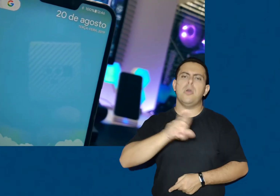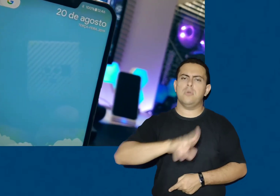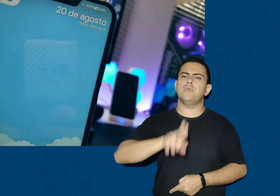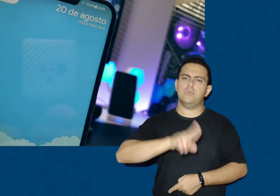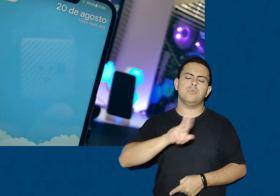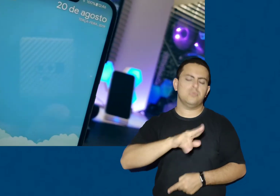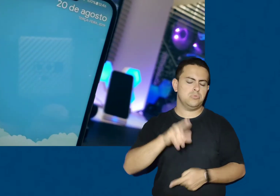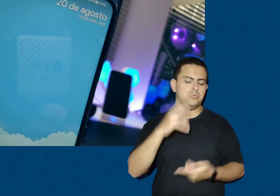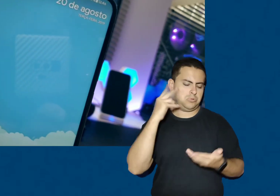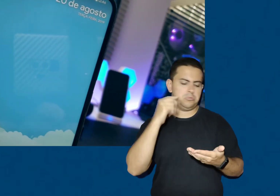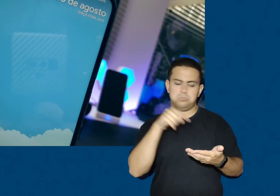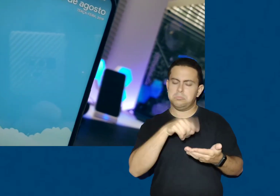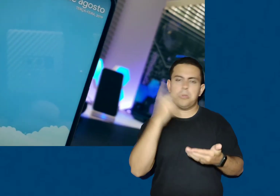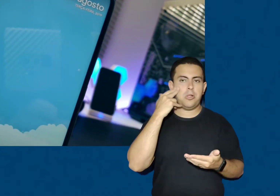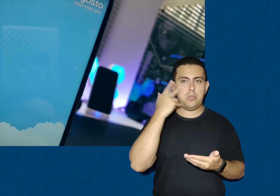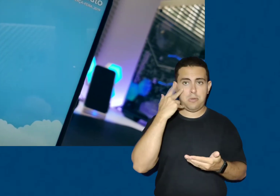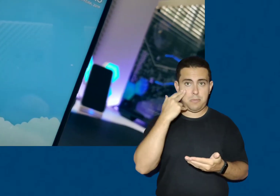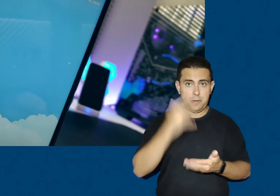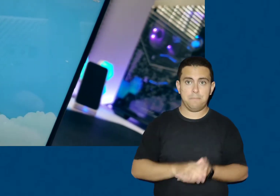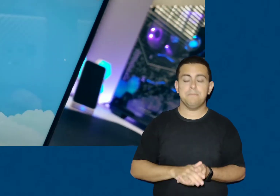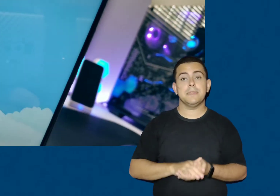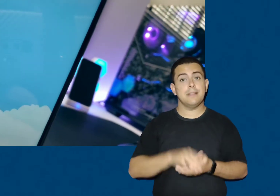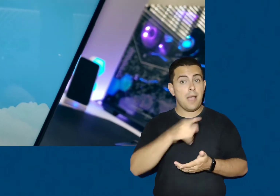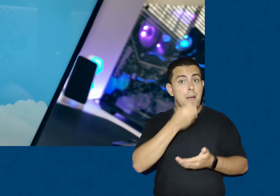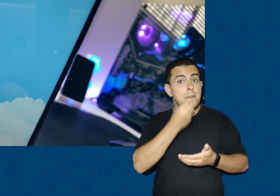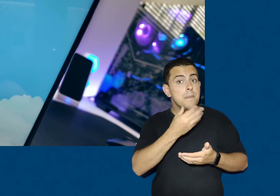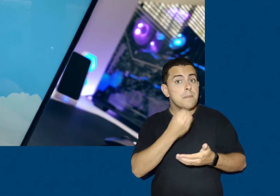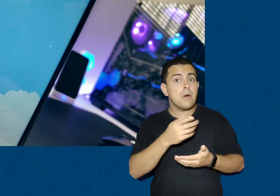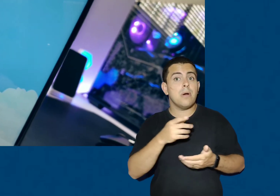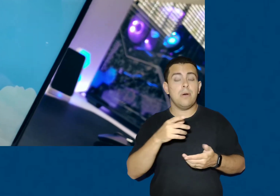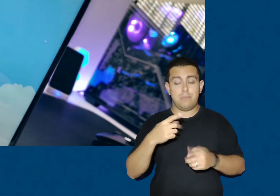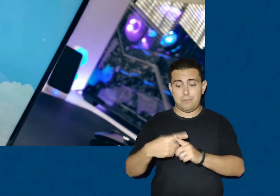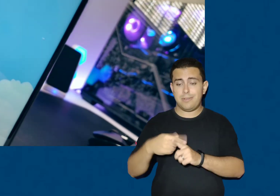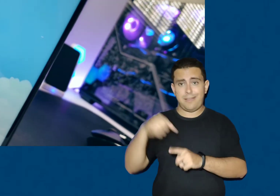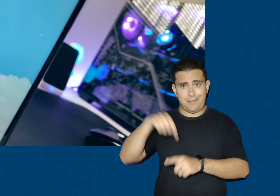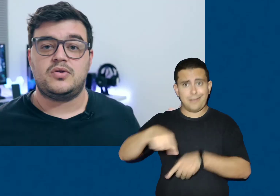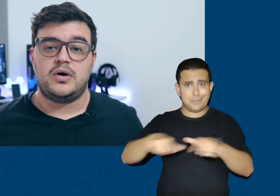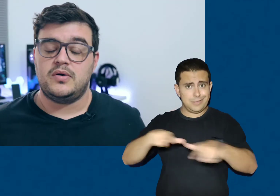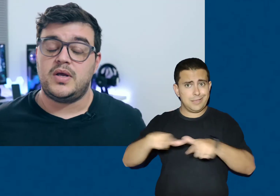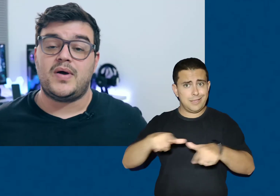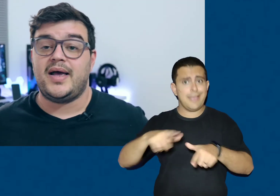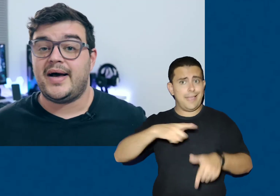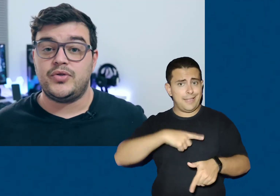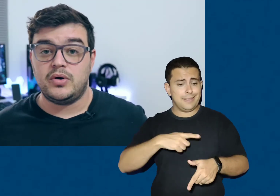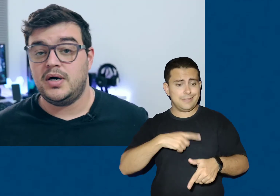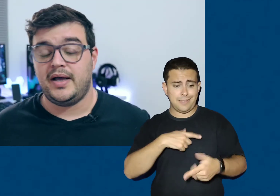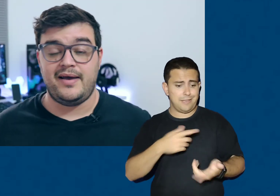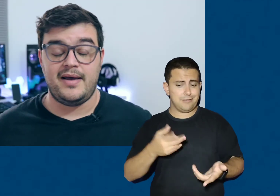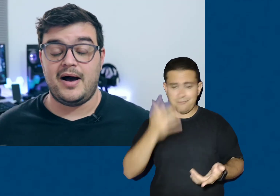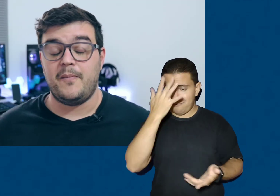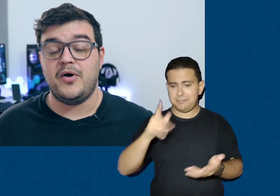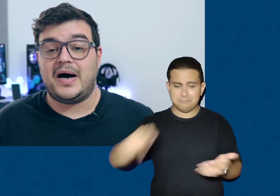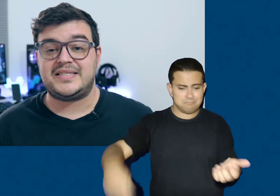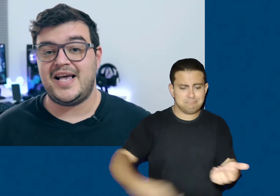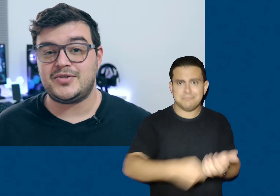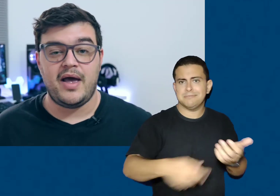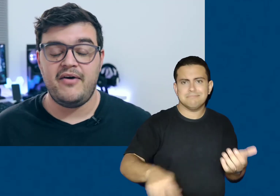o smartphone do jeito que eu uso normalmente. A vantagem é que, como eu estou aqui no escritório, eu tenho um carregador ao meu acesso, é